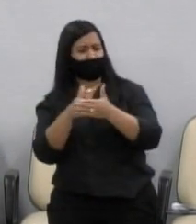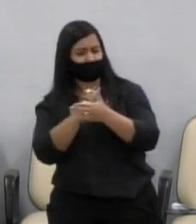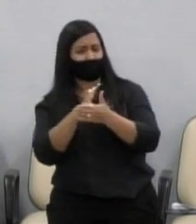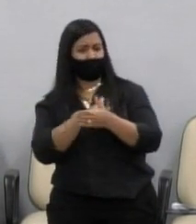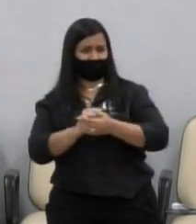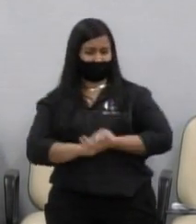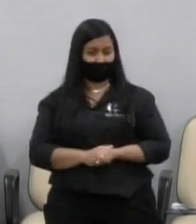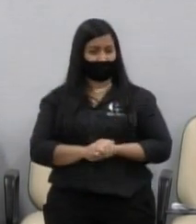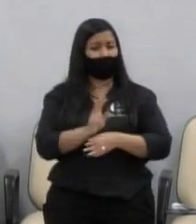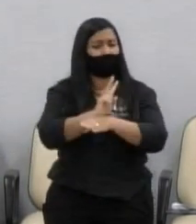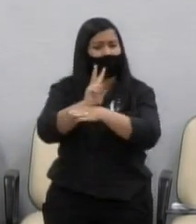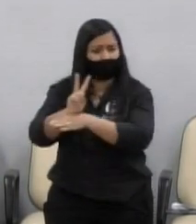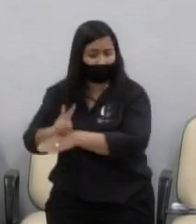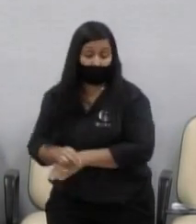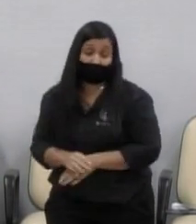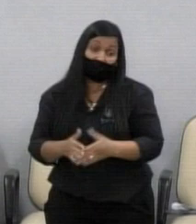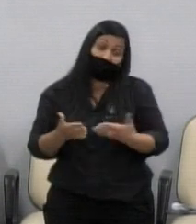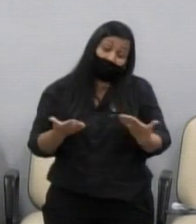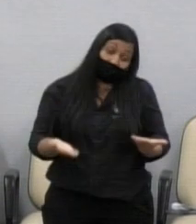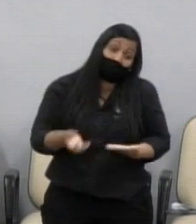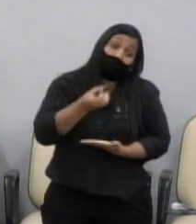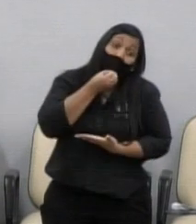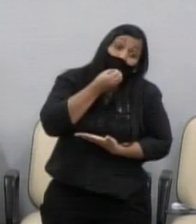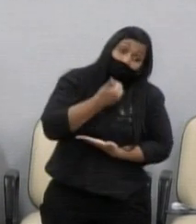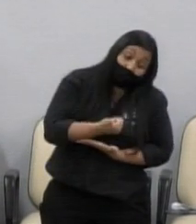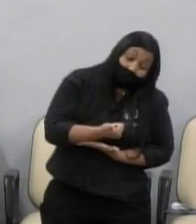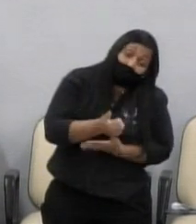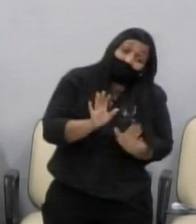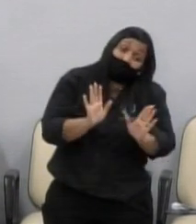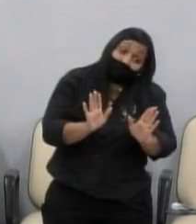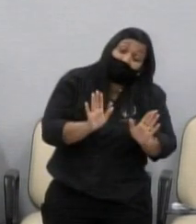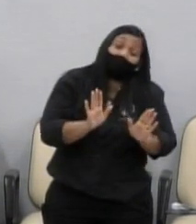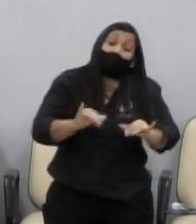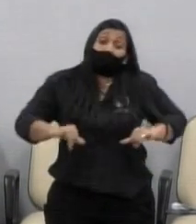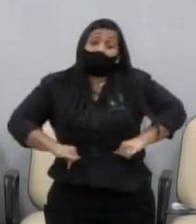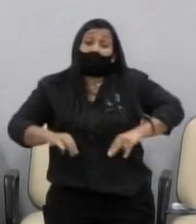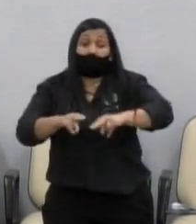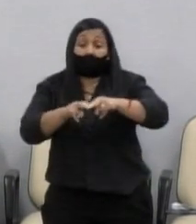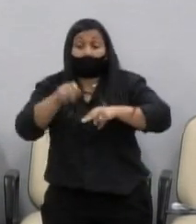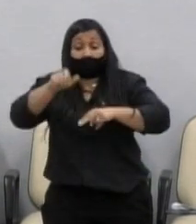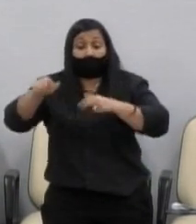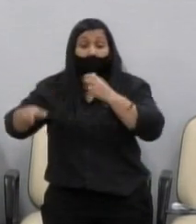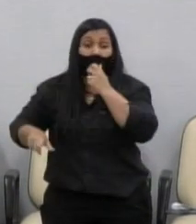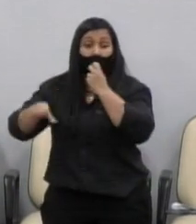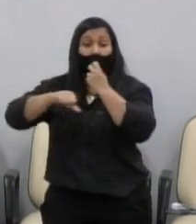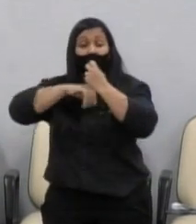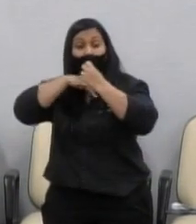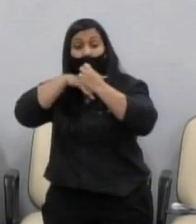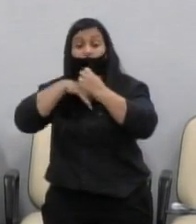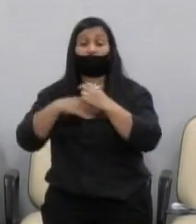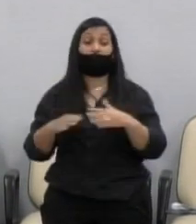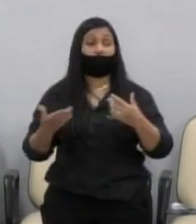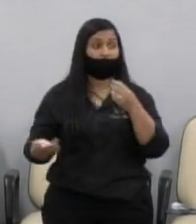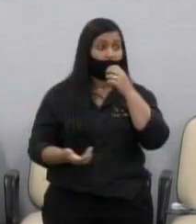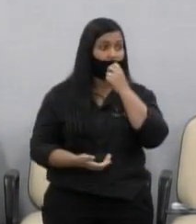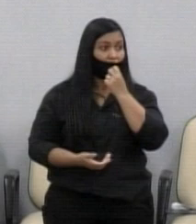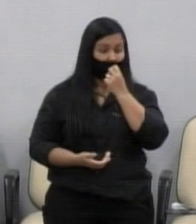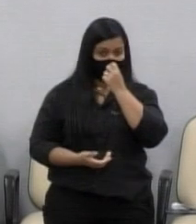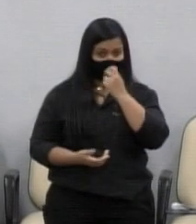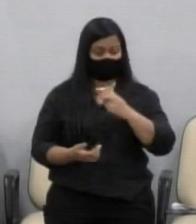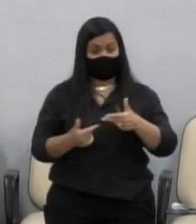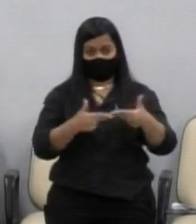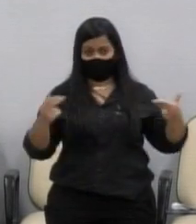Os bons, infelizmente, estão pagando pelos maus. Ressalto, esses requerimentos são de suma